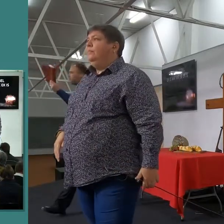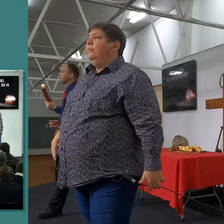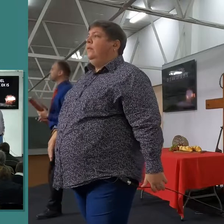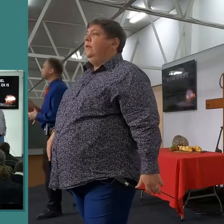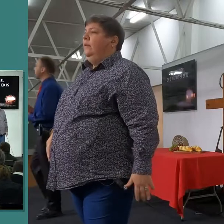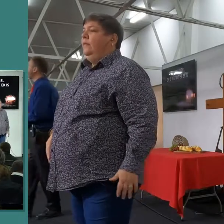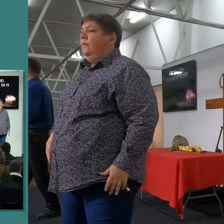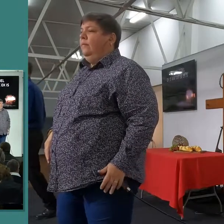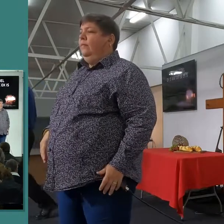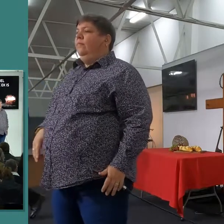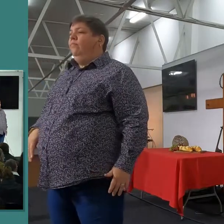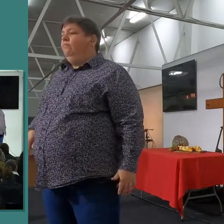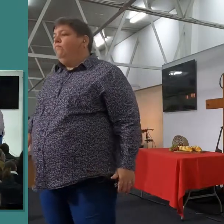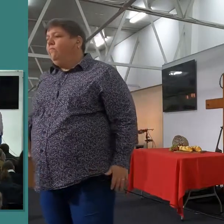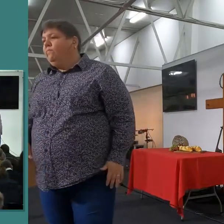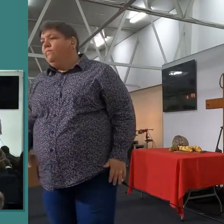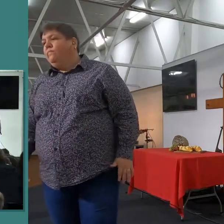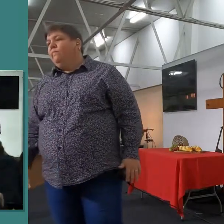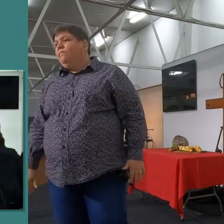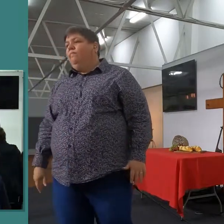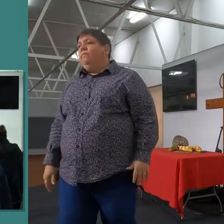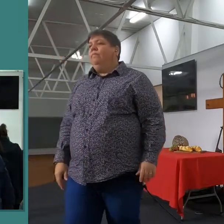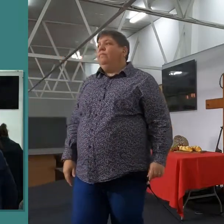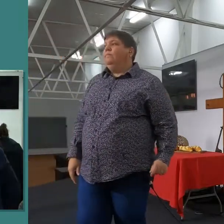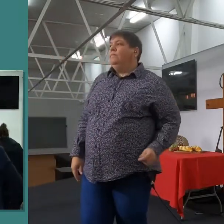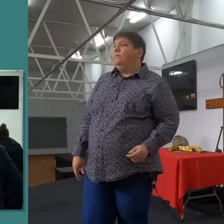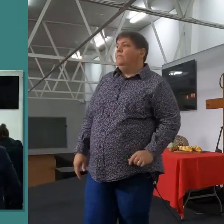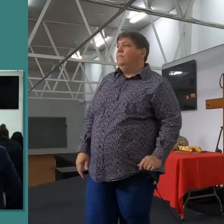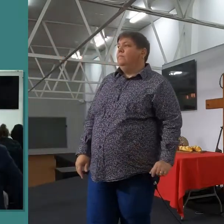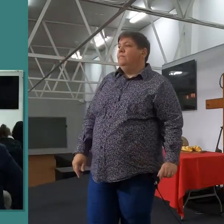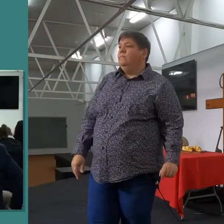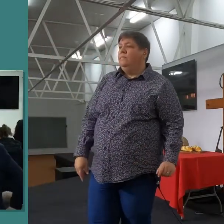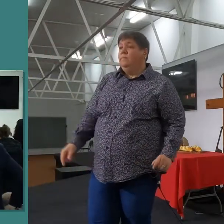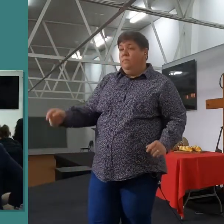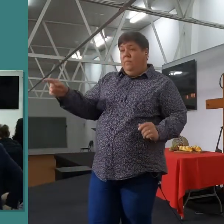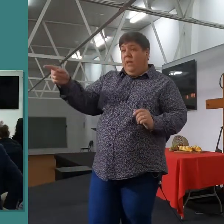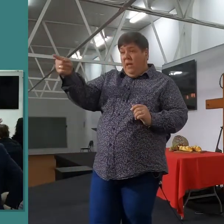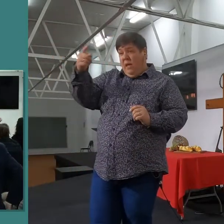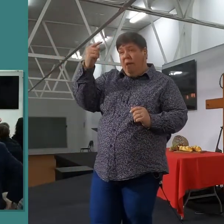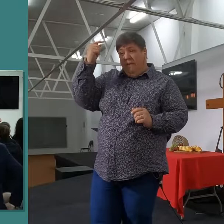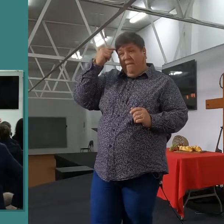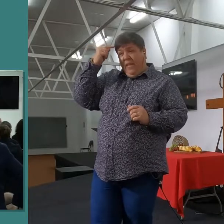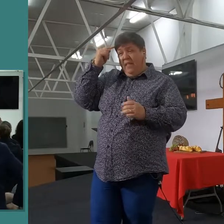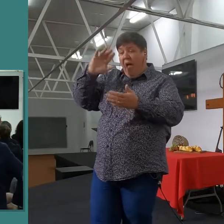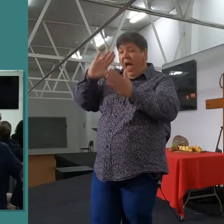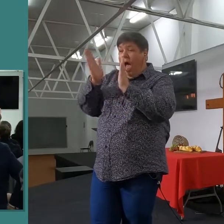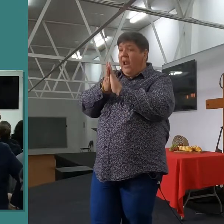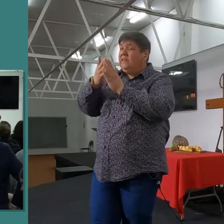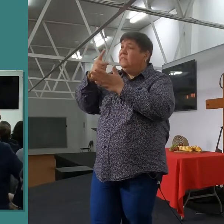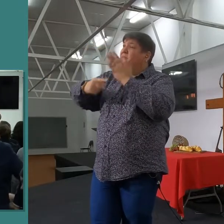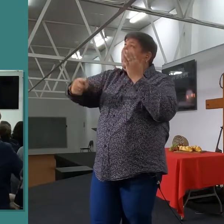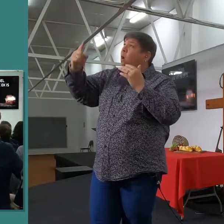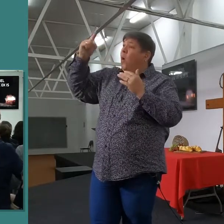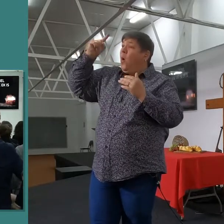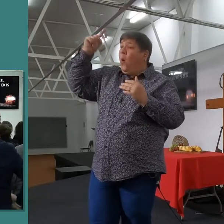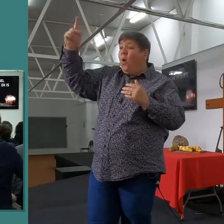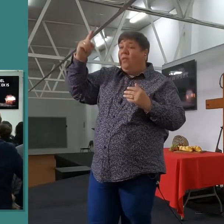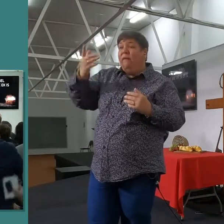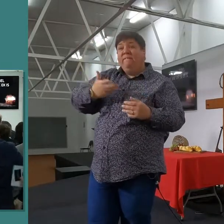die Bible, besef jy, besef jy, alles wat jy van God weet as vader, alles wat jy weet van Jesus